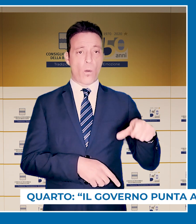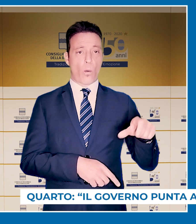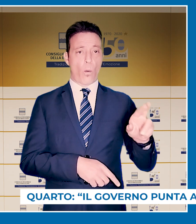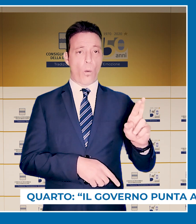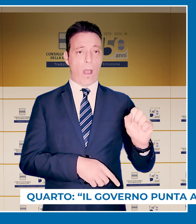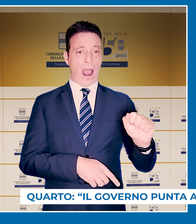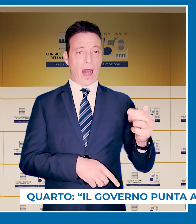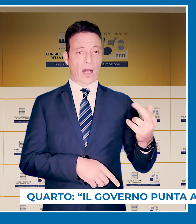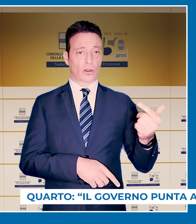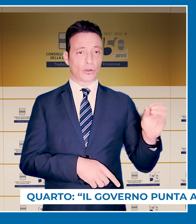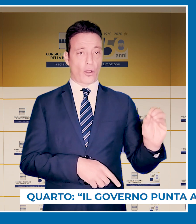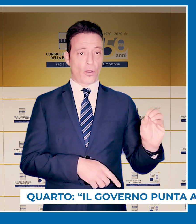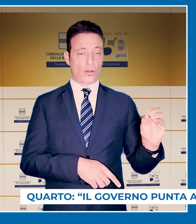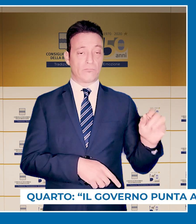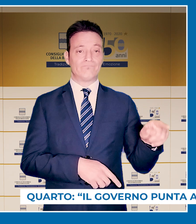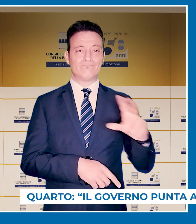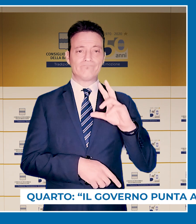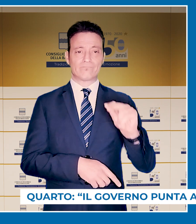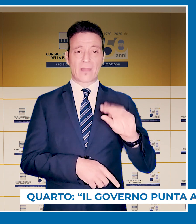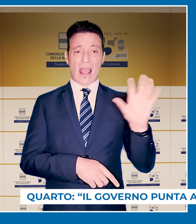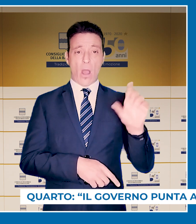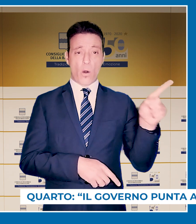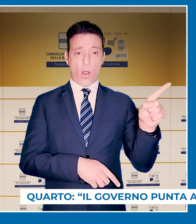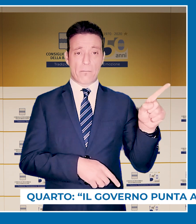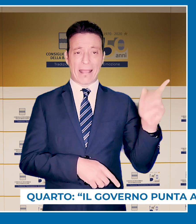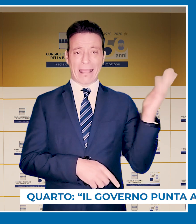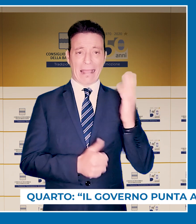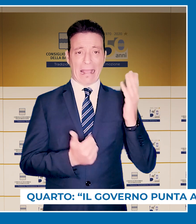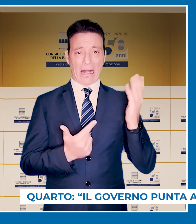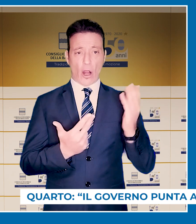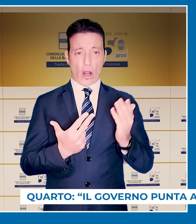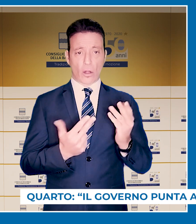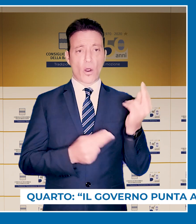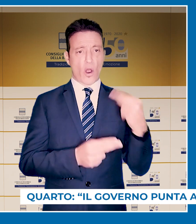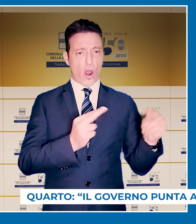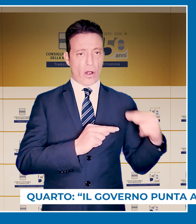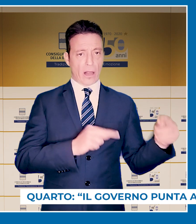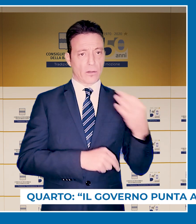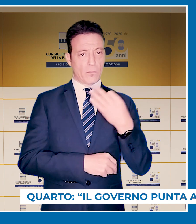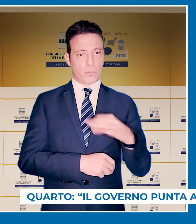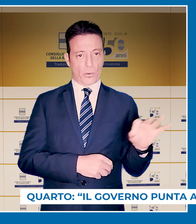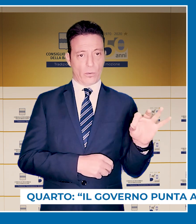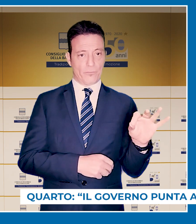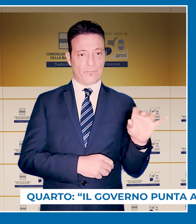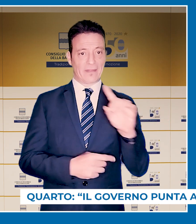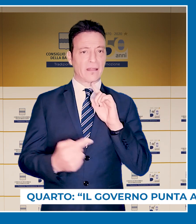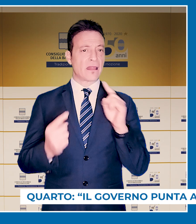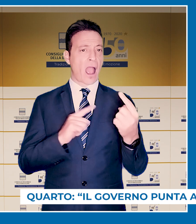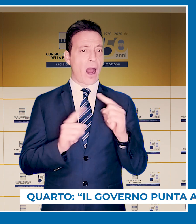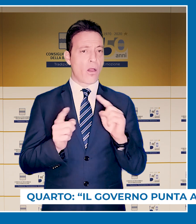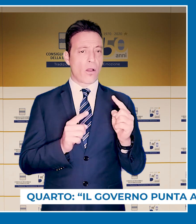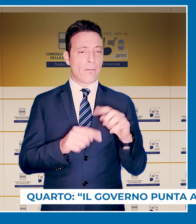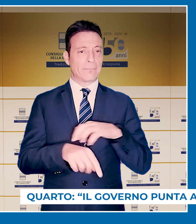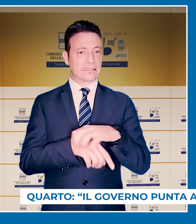IV, secondo il quale gli errori che l'Europa sta muovendo possono essere corretti e, grazie al